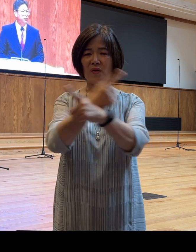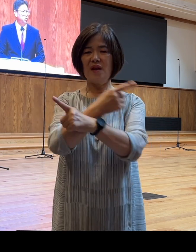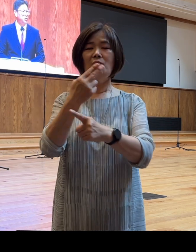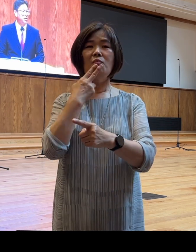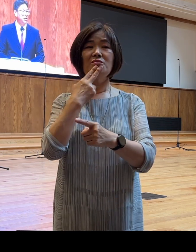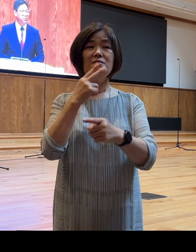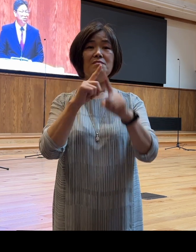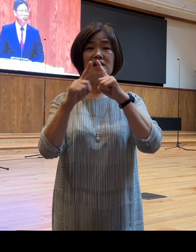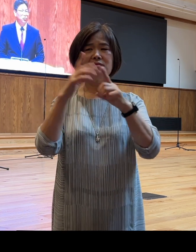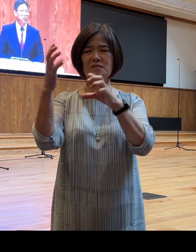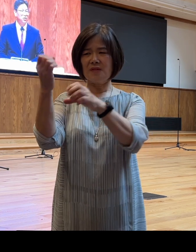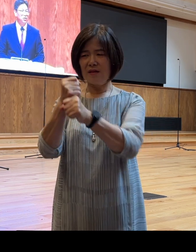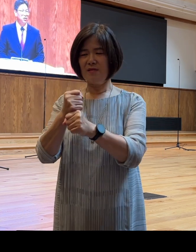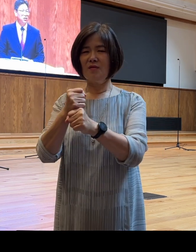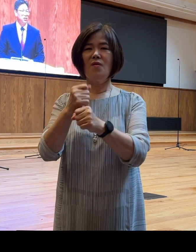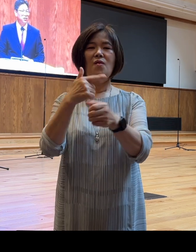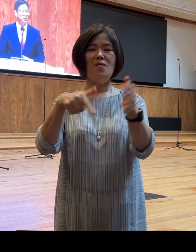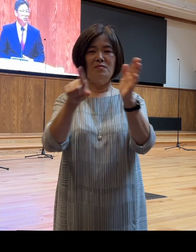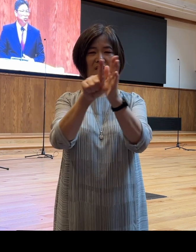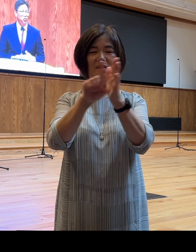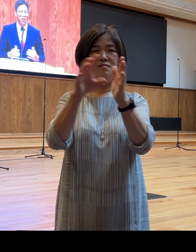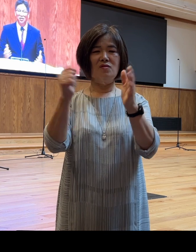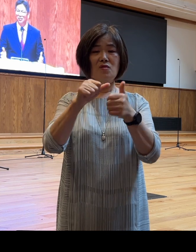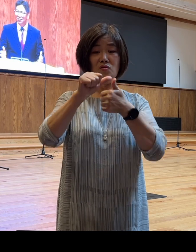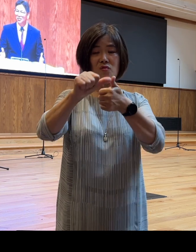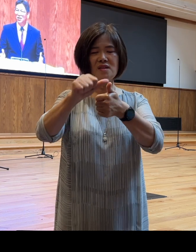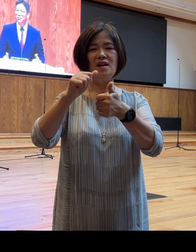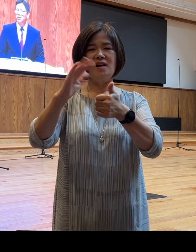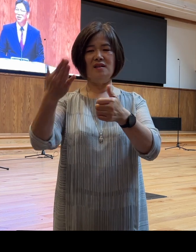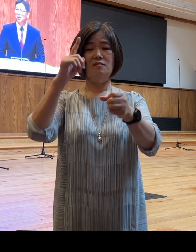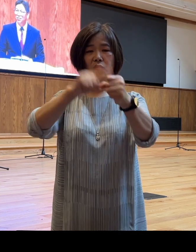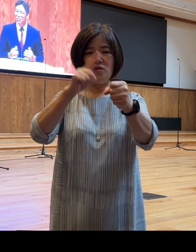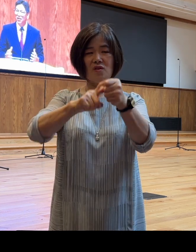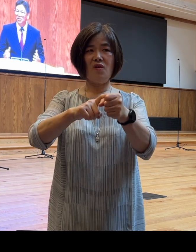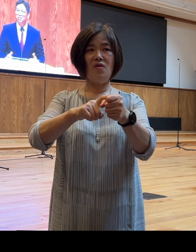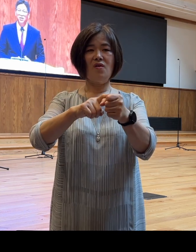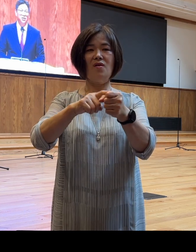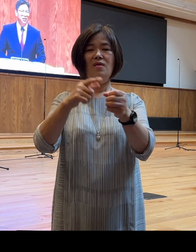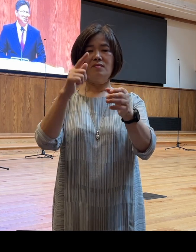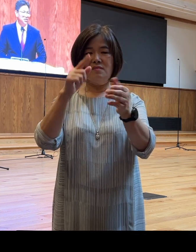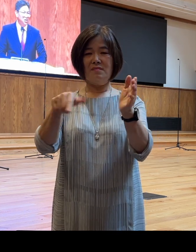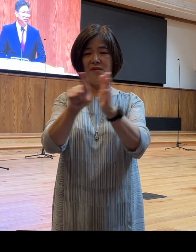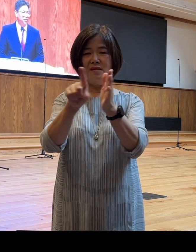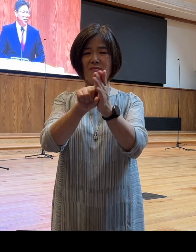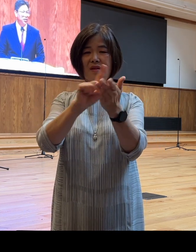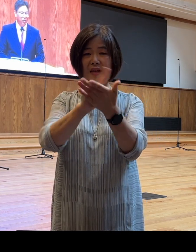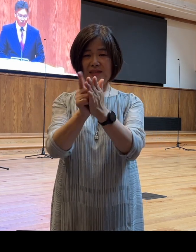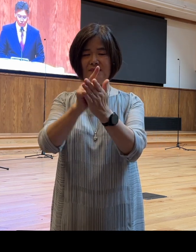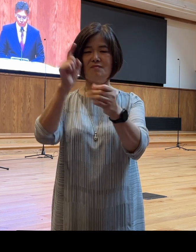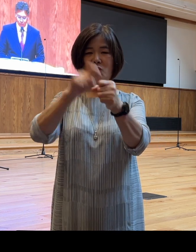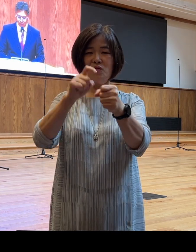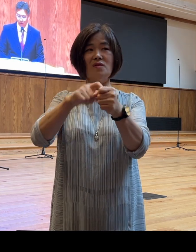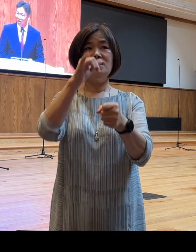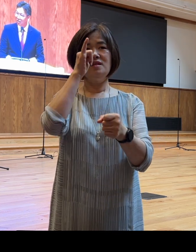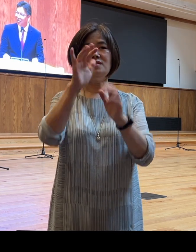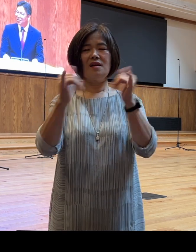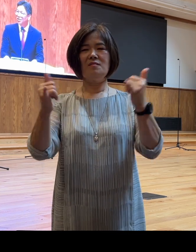믿음으로 쫓아가는 그 사람 그 믿음의 나침반을 가진 사람은 결코 길을 잃지 않고